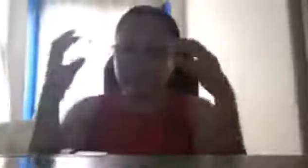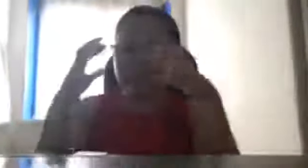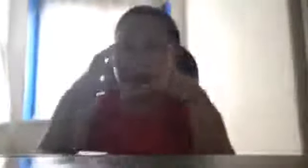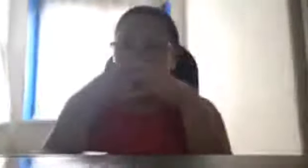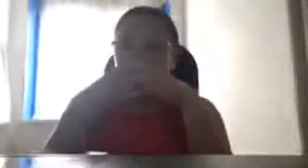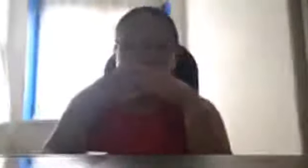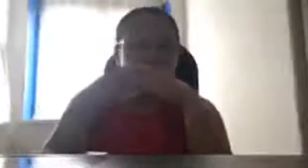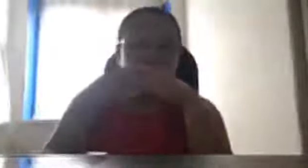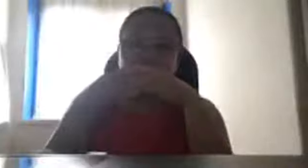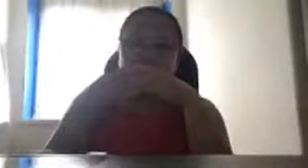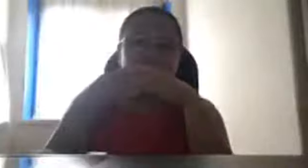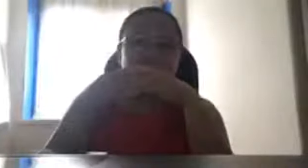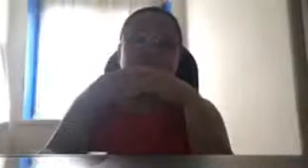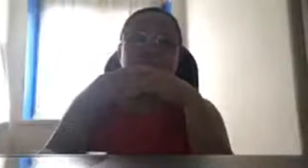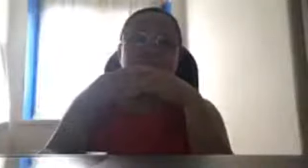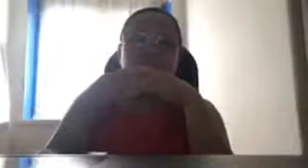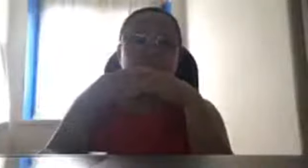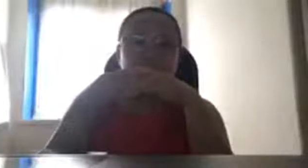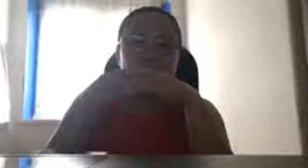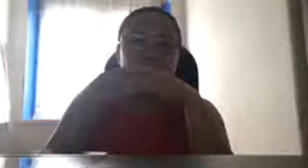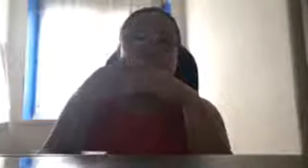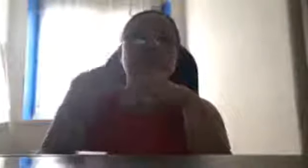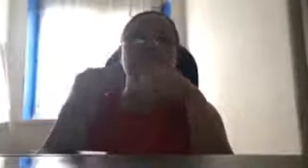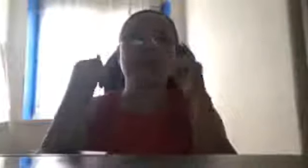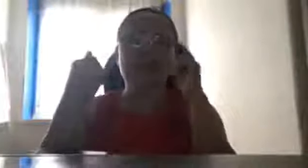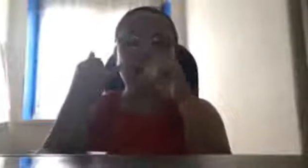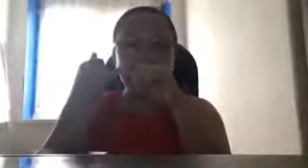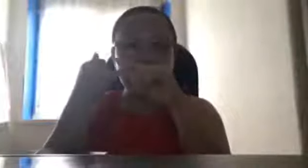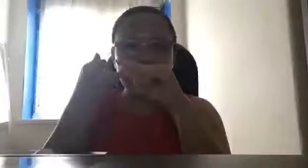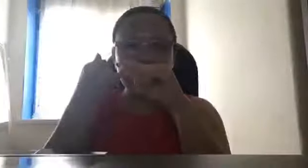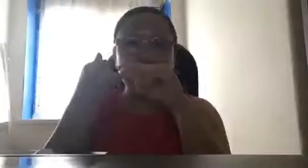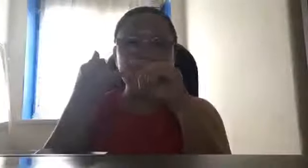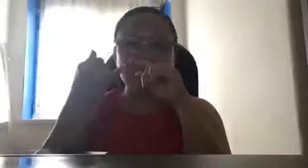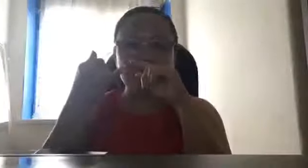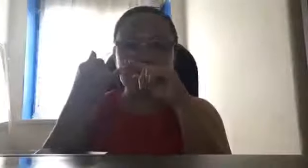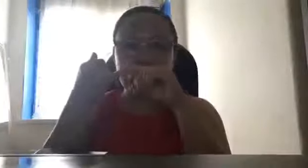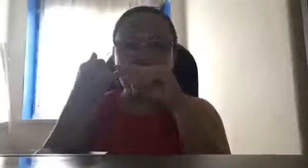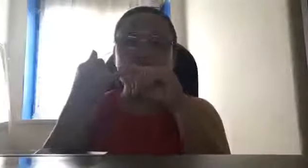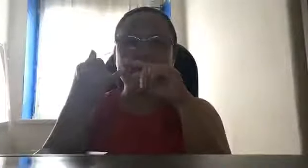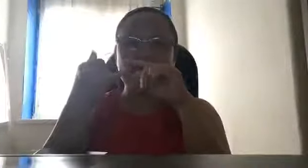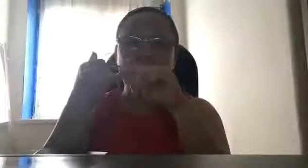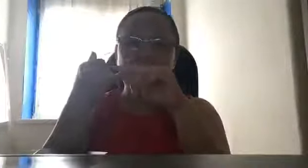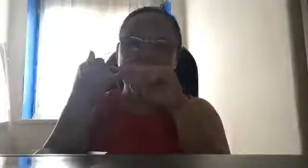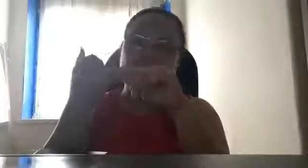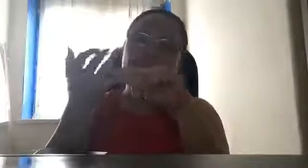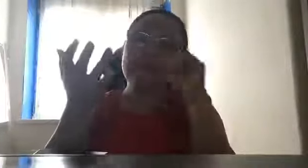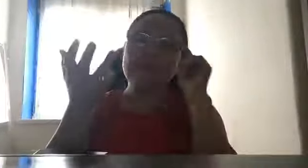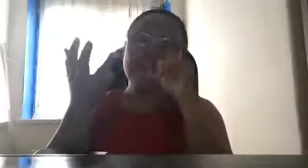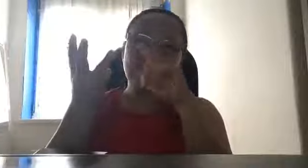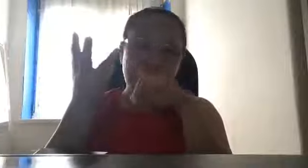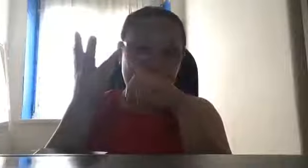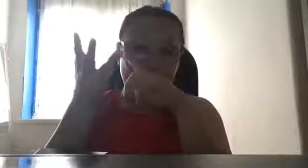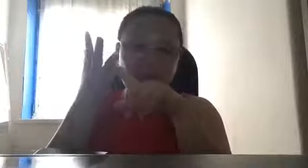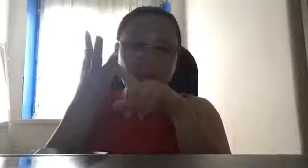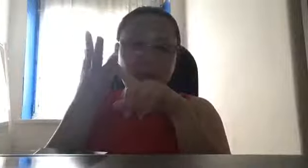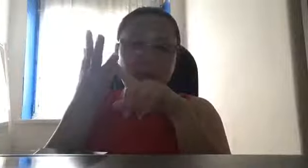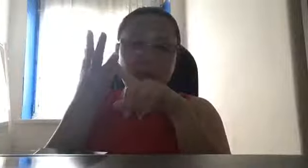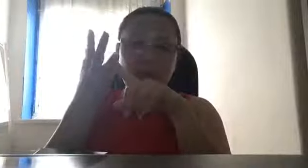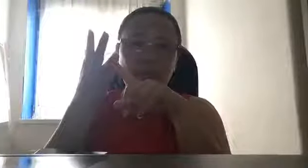researcher kami, hindi kami huminto sa pag-aaral, unang-una, aral ng aral, sa pagtatrabaho.